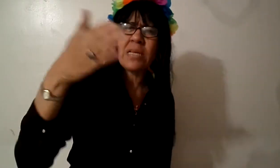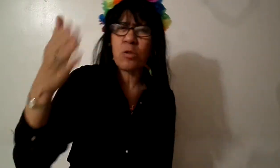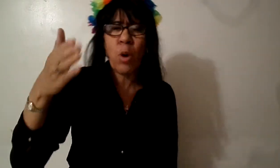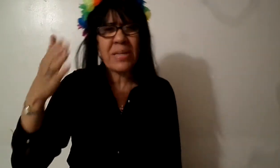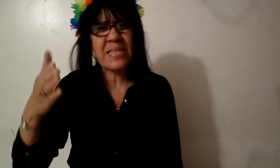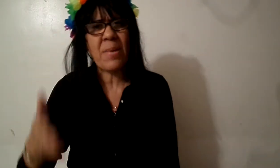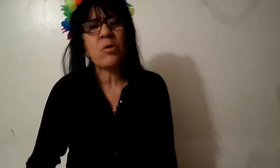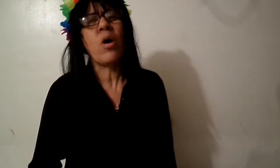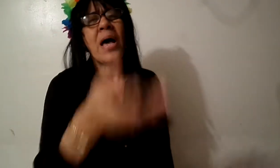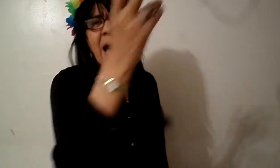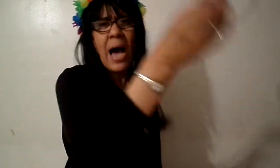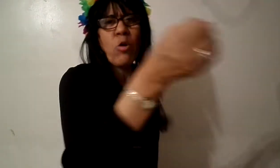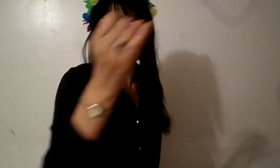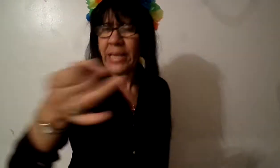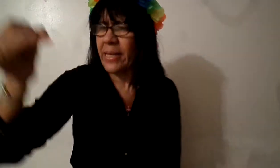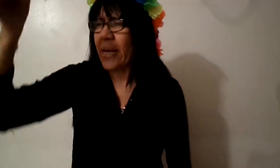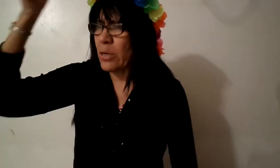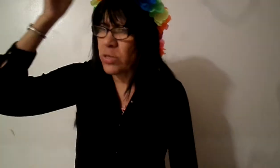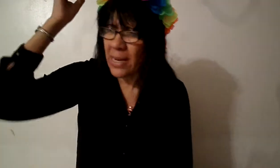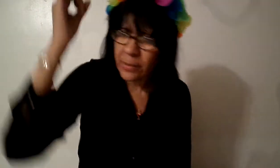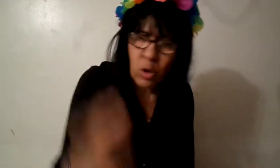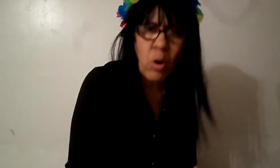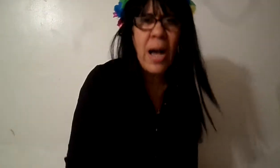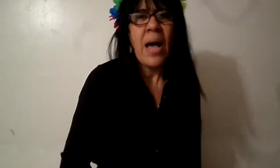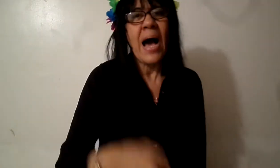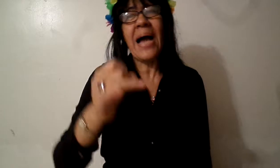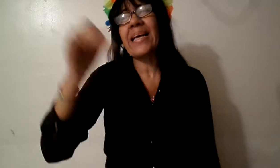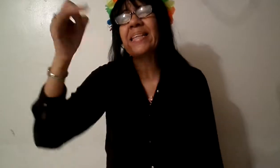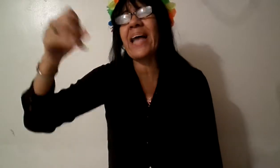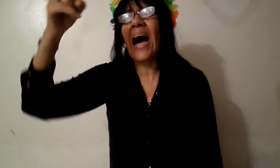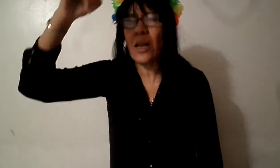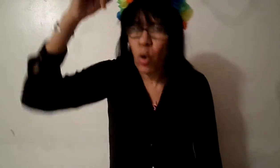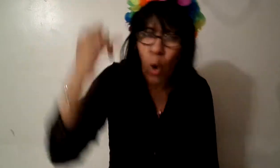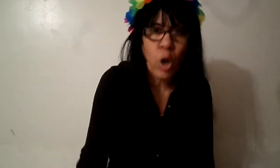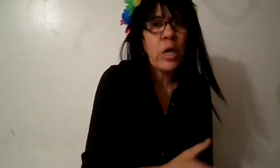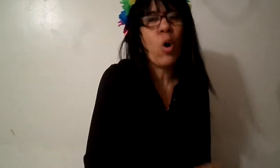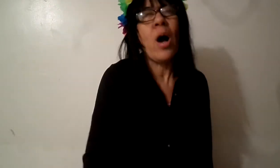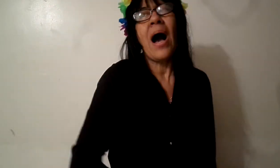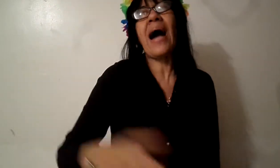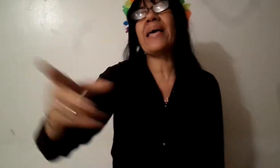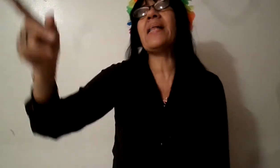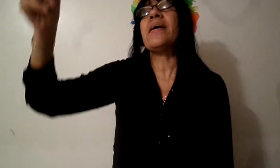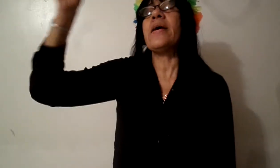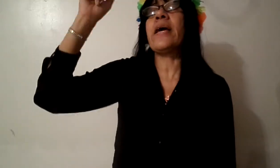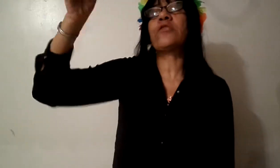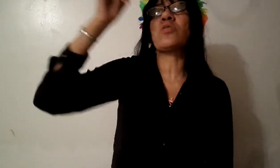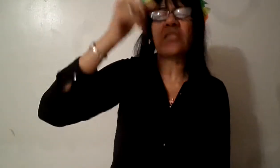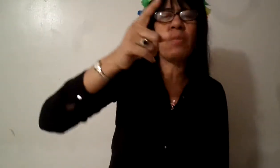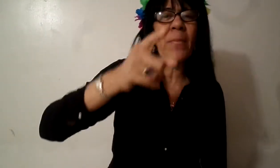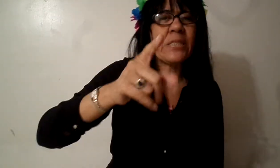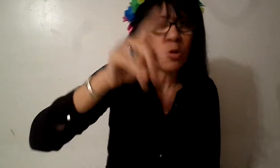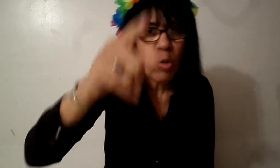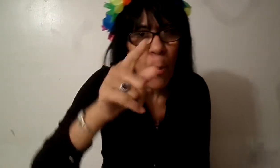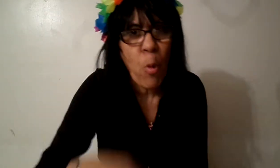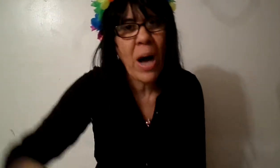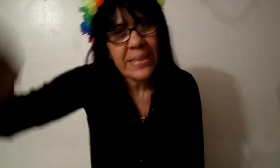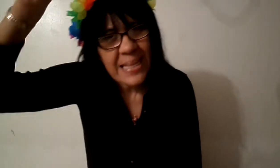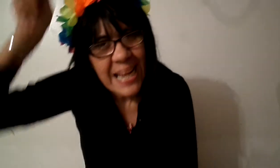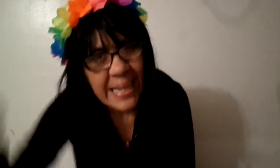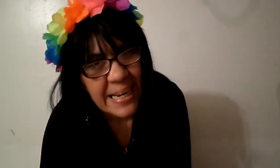nuevas de salvación a los que usan las drogas al que está alcohólico aquel que sucesivamente tú lo empujaste de la iglesia